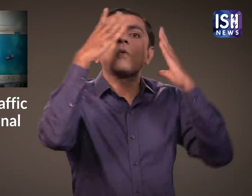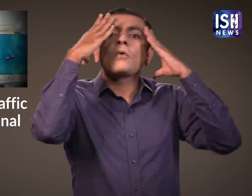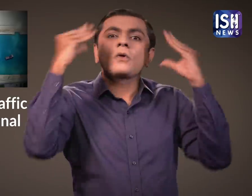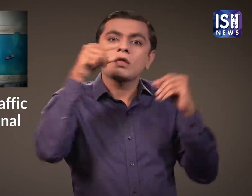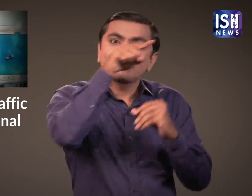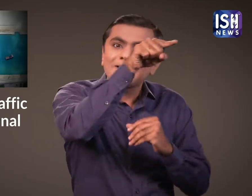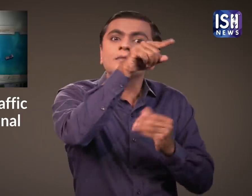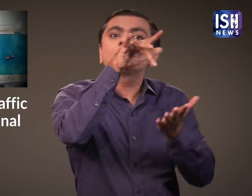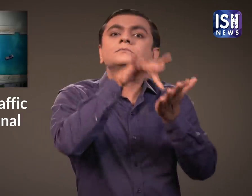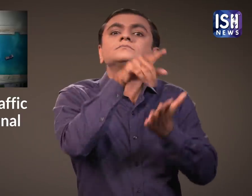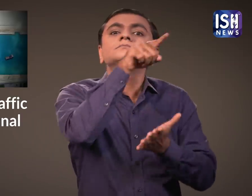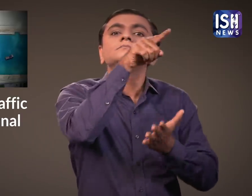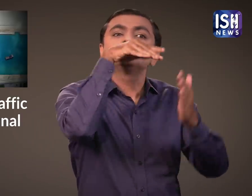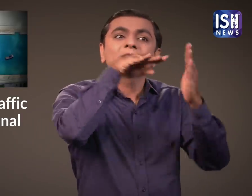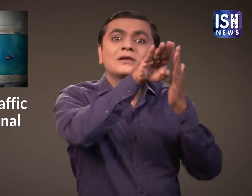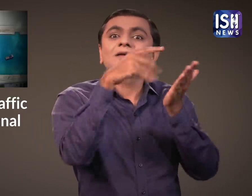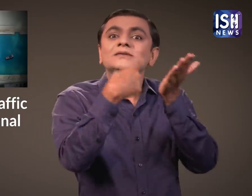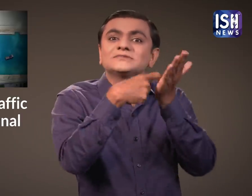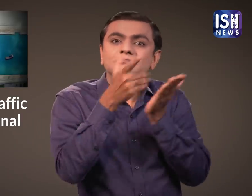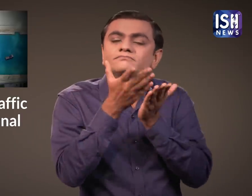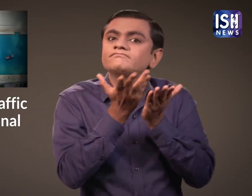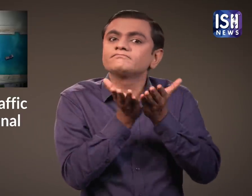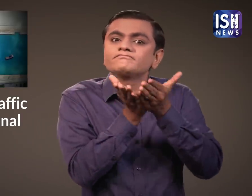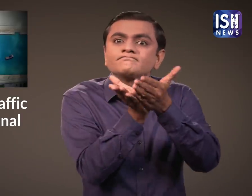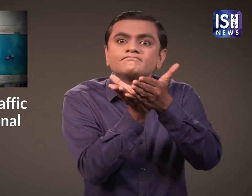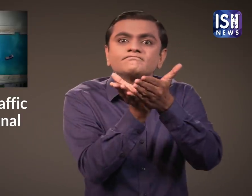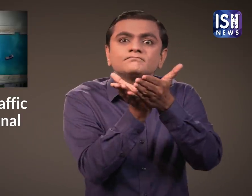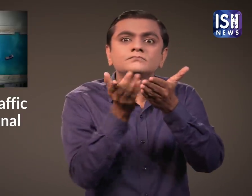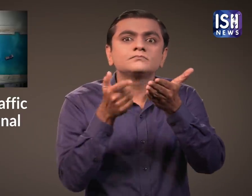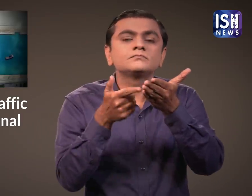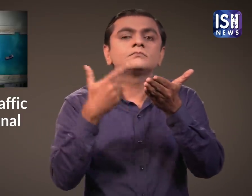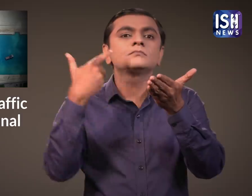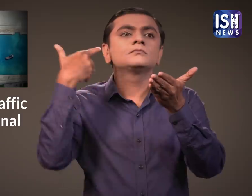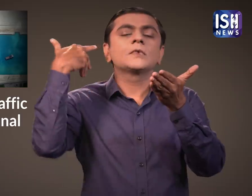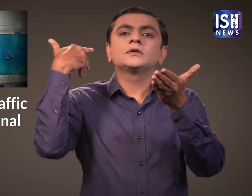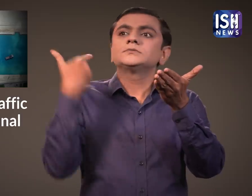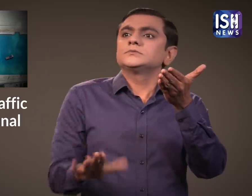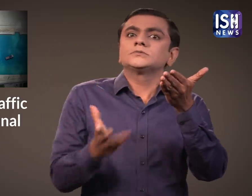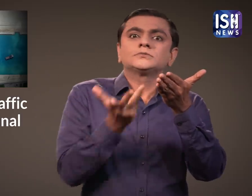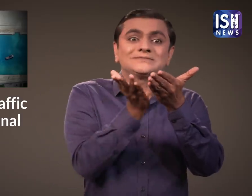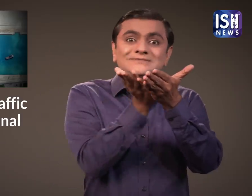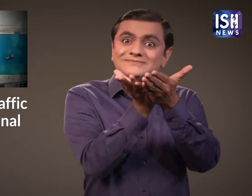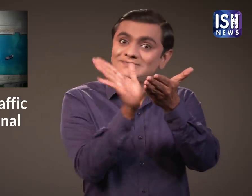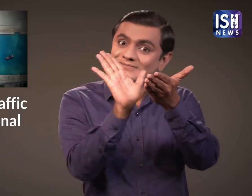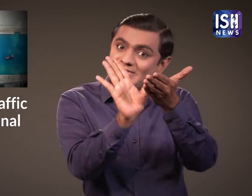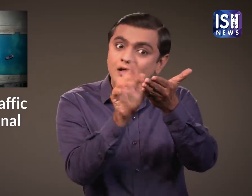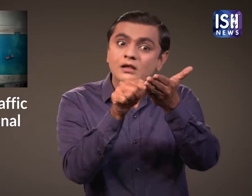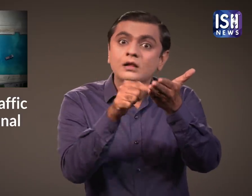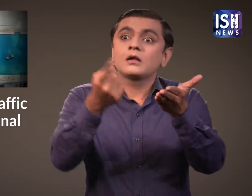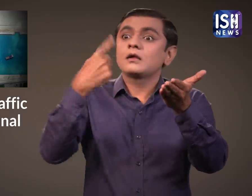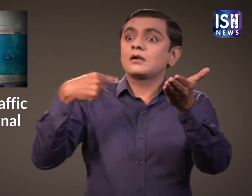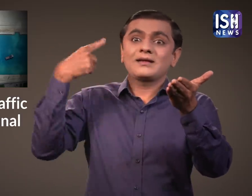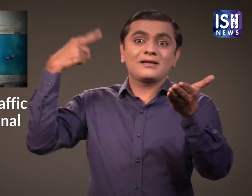इस कारण जहाज रौटरटाम नहीं जा सका।